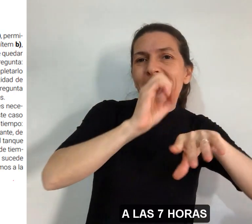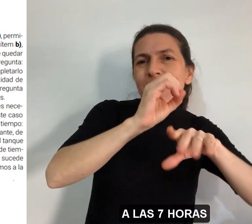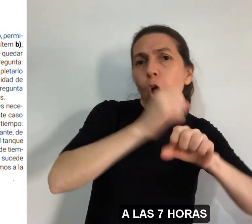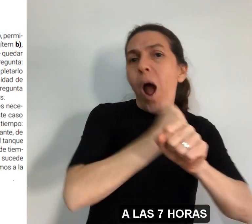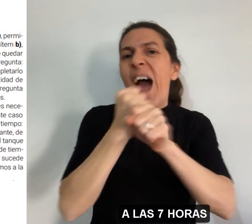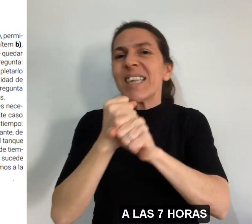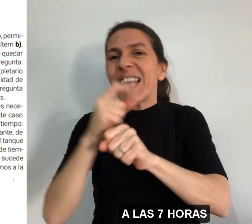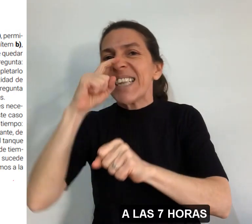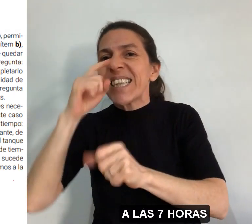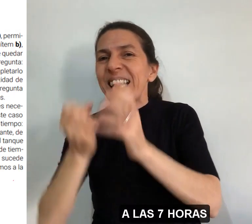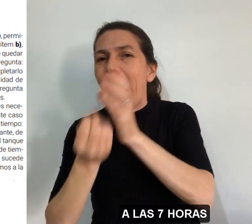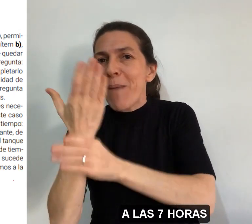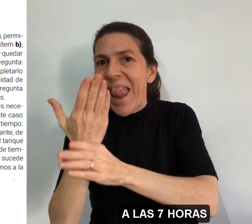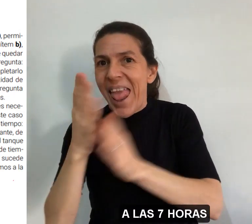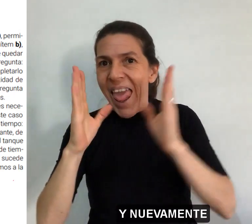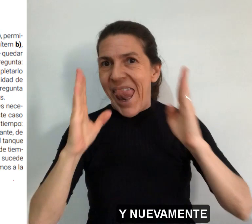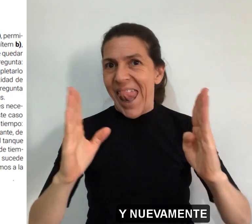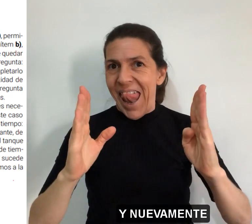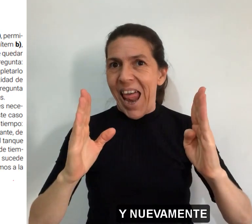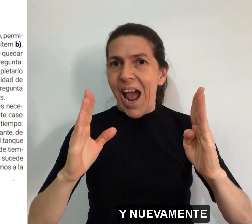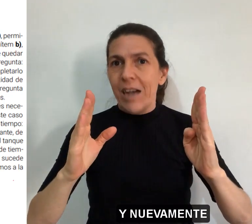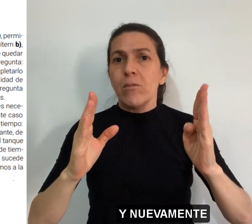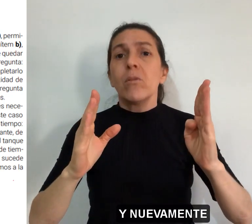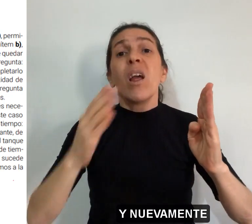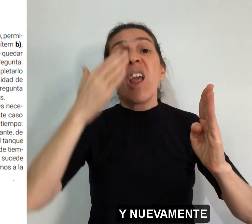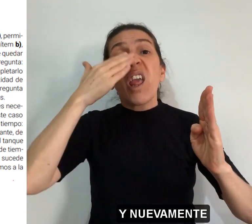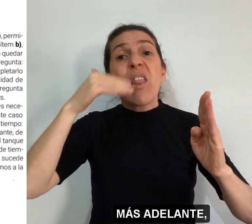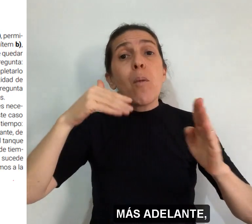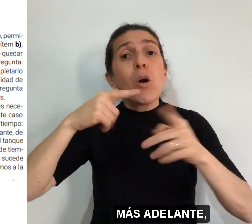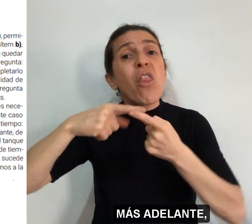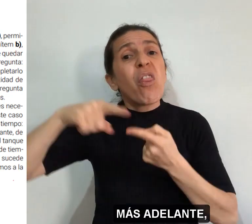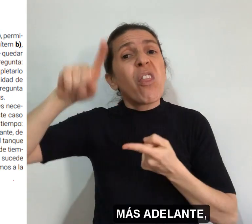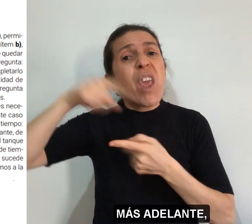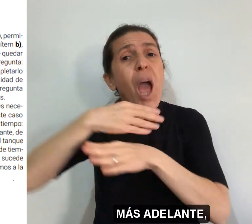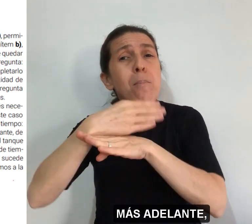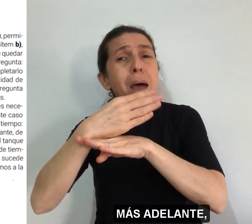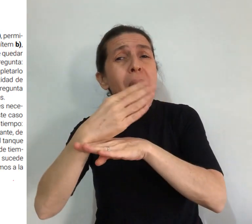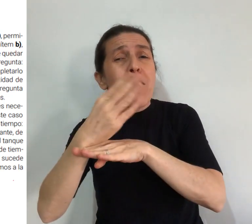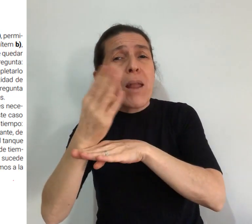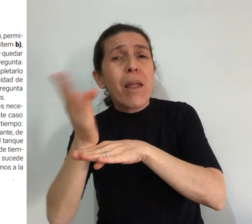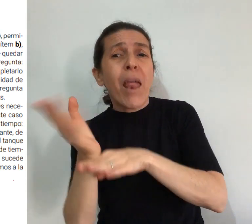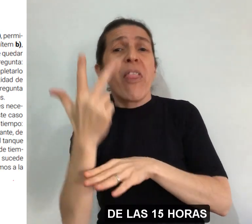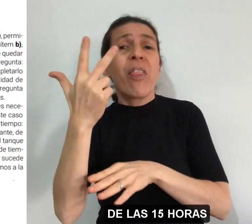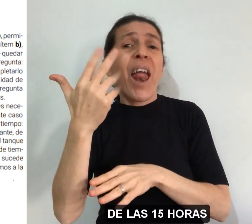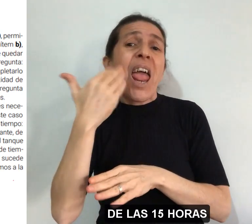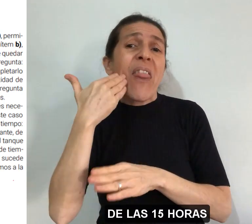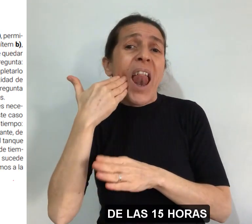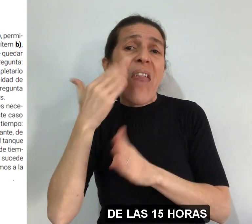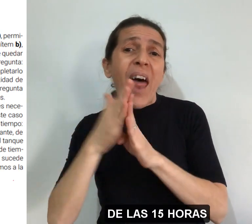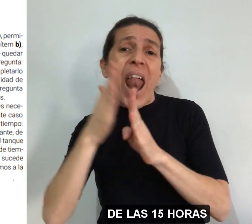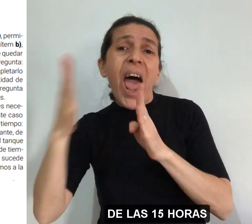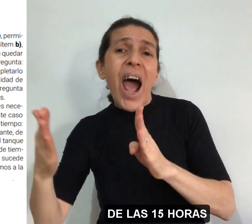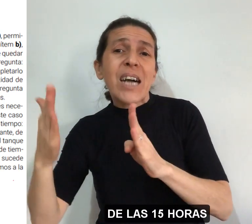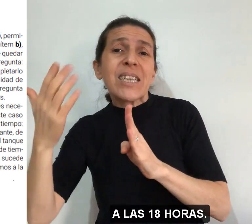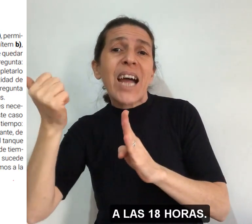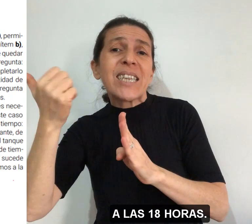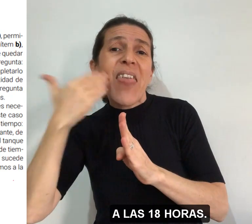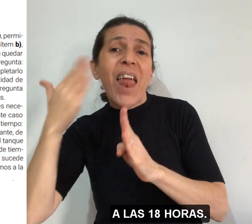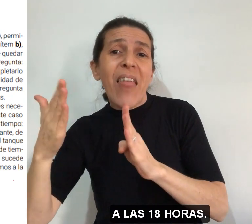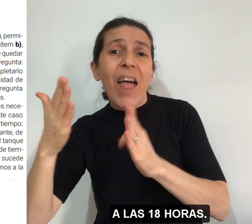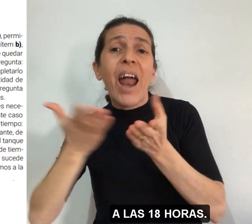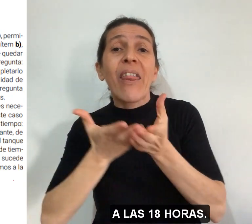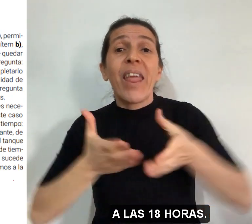a las 7 horas y nuevamente más adelante de las 15 horas